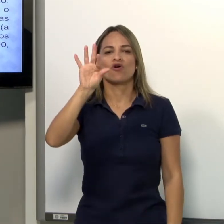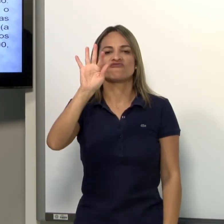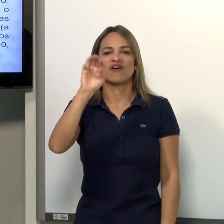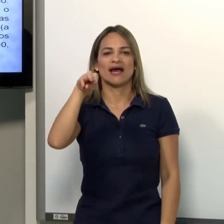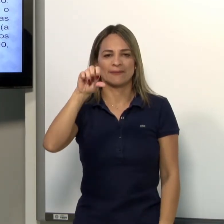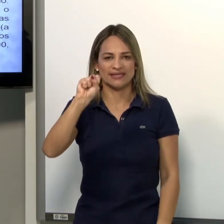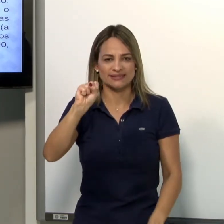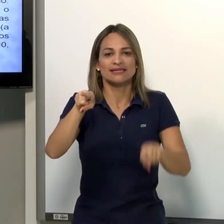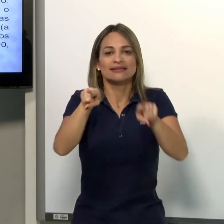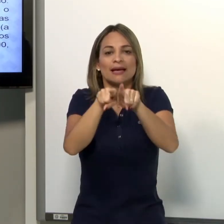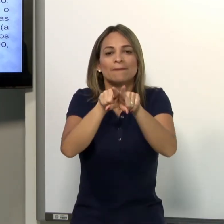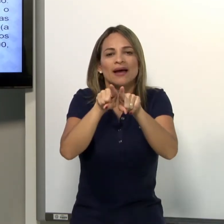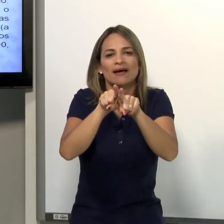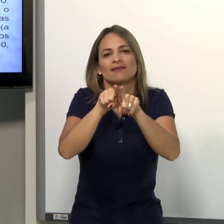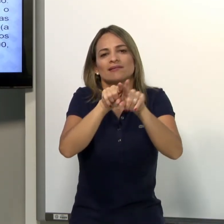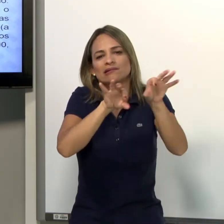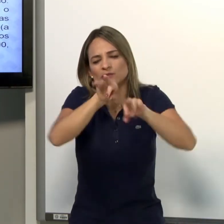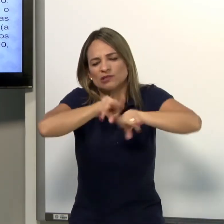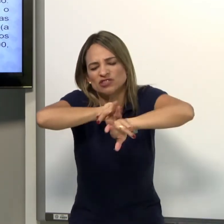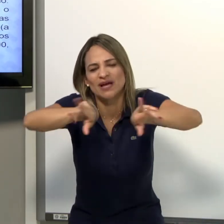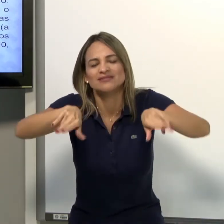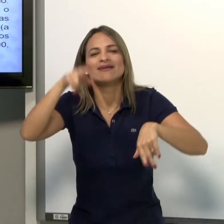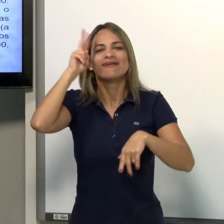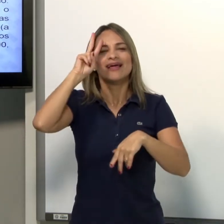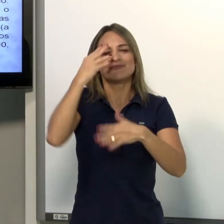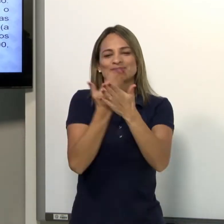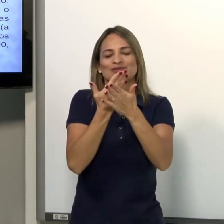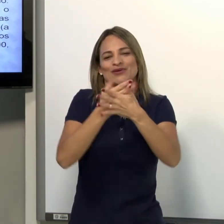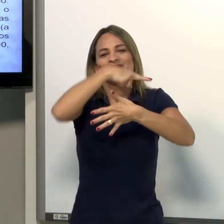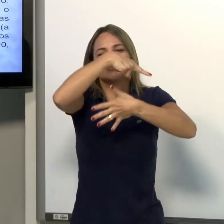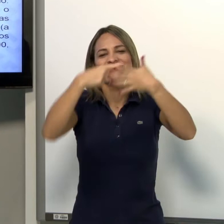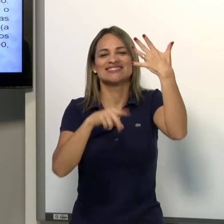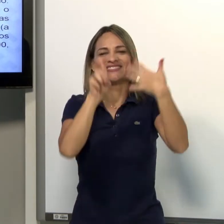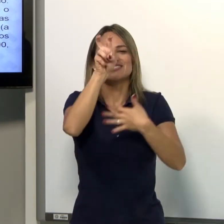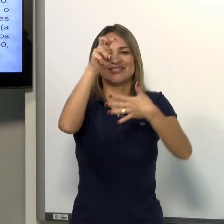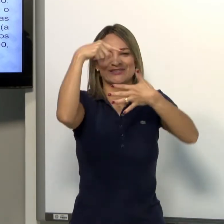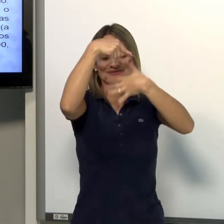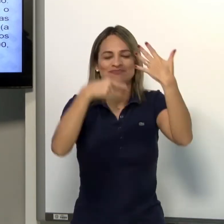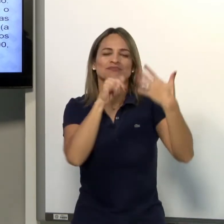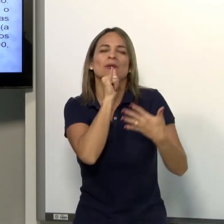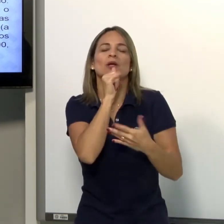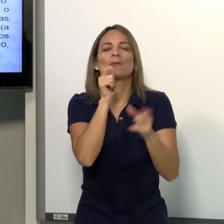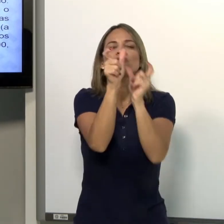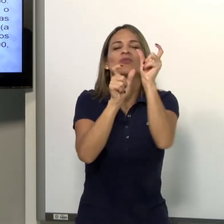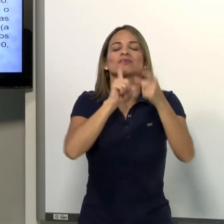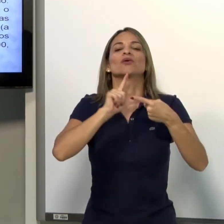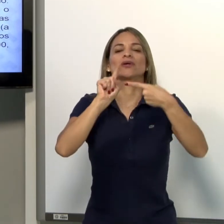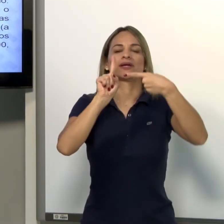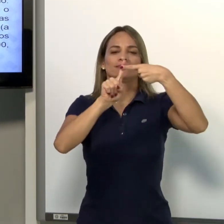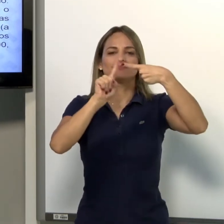E também dos seus arranjos. Lembra que nós já estudamos os cinco tipos de morfemas? Primeiro,